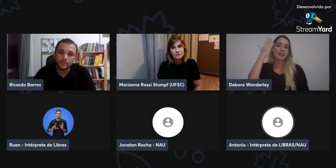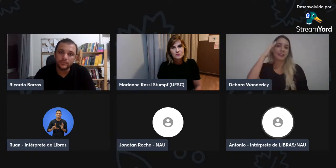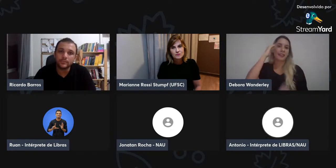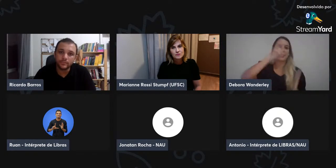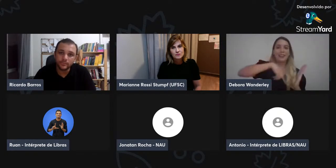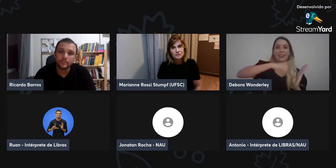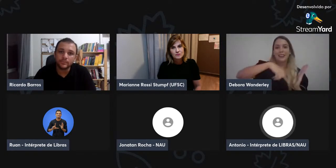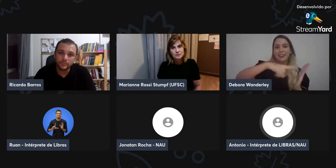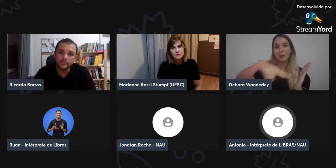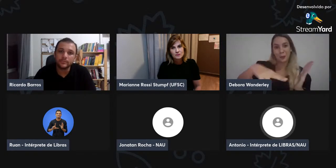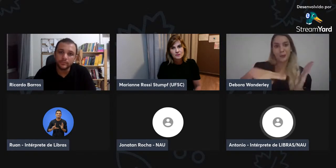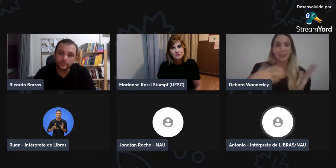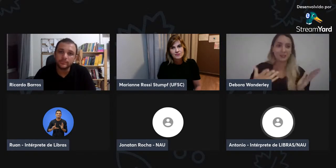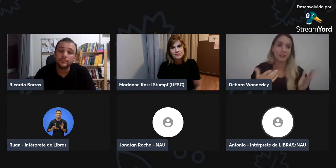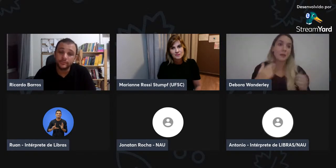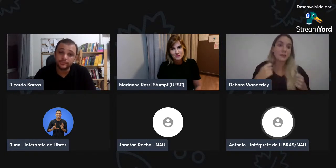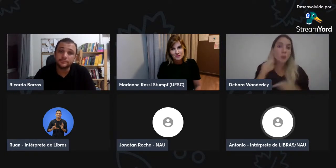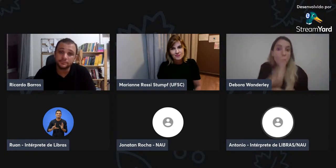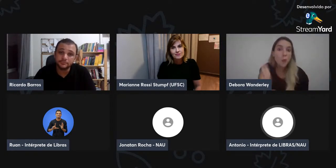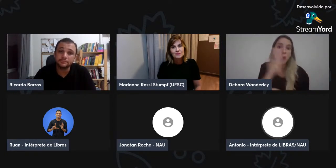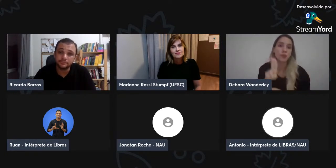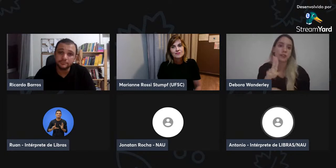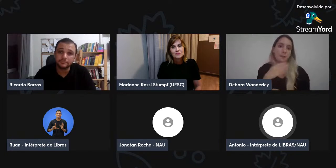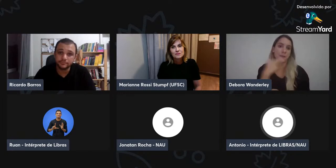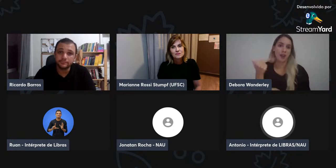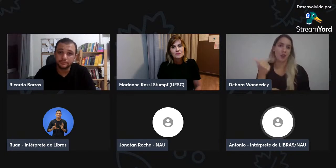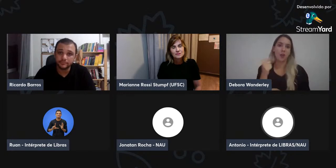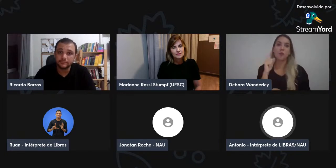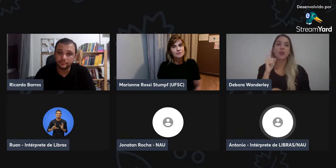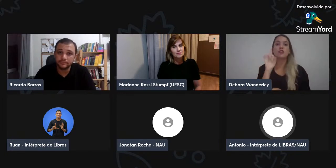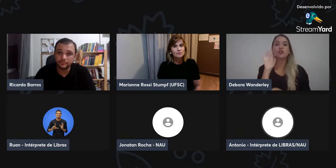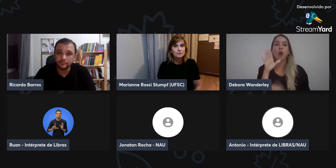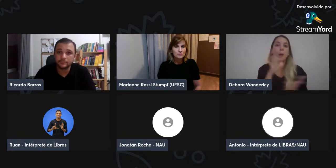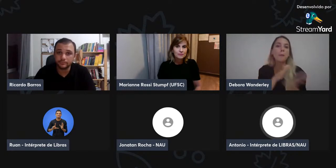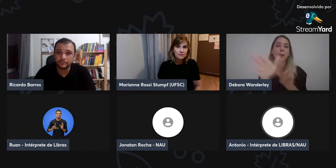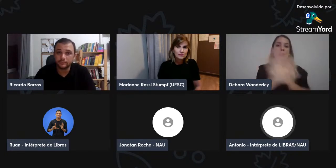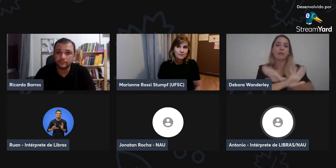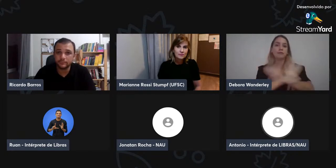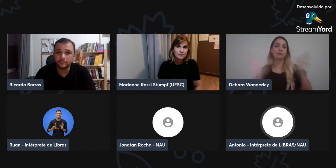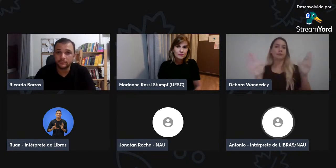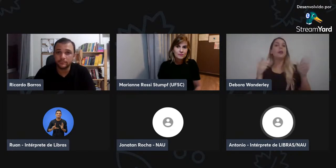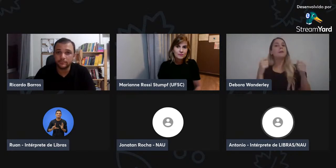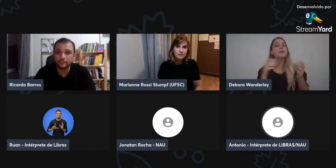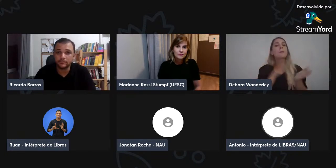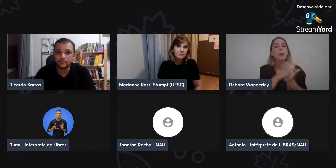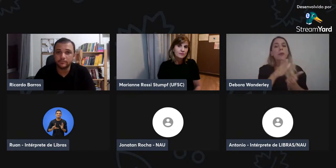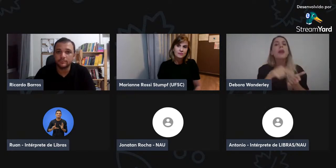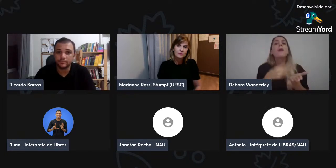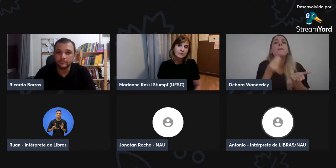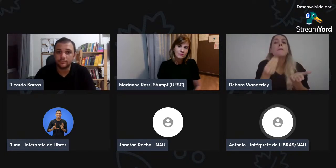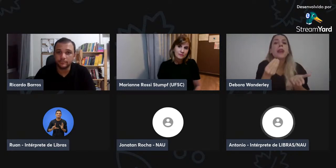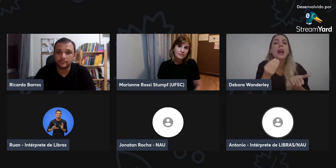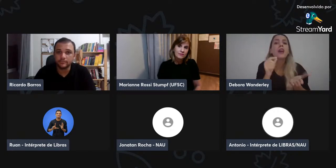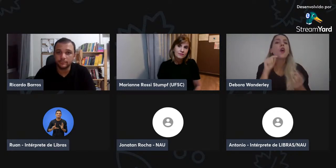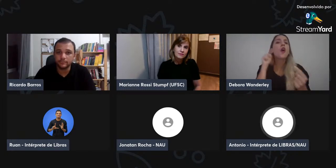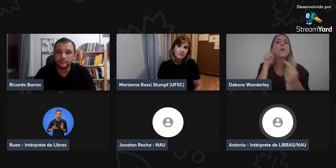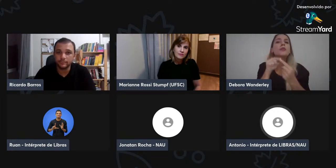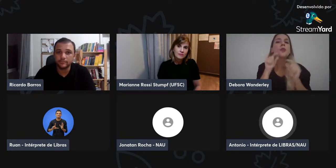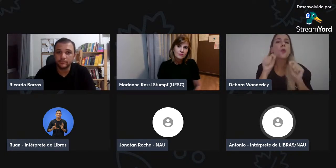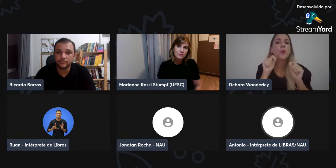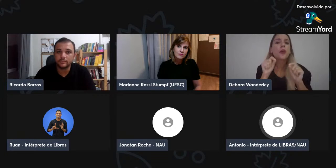incentivo, dessa leitura da divulgação da literatura surda, que é muito utilizado hoje. Então,